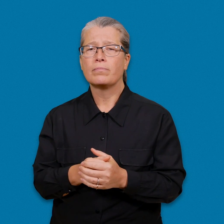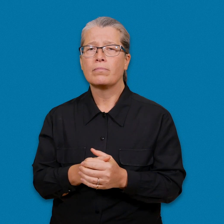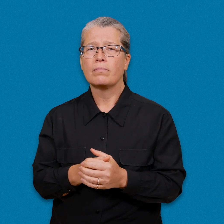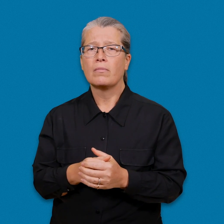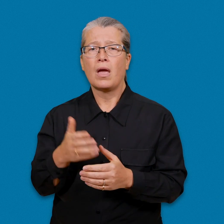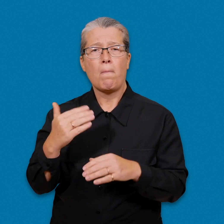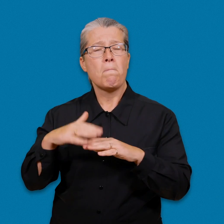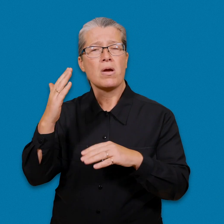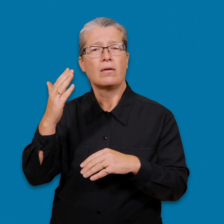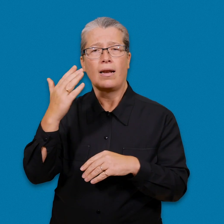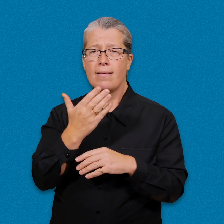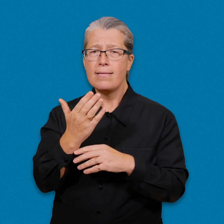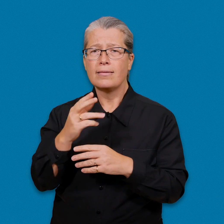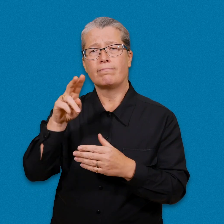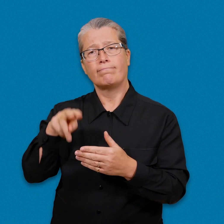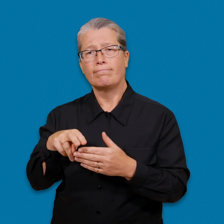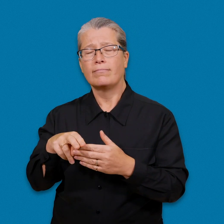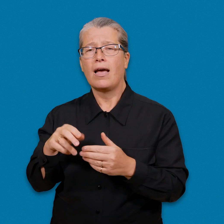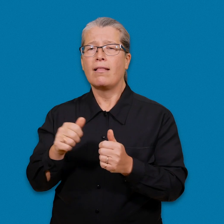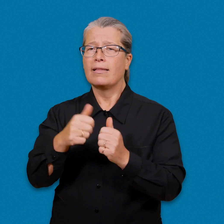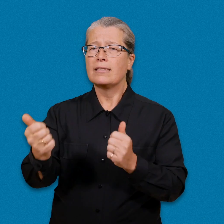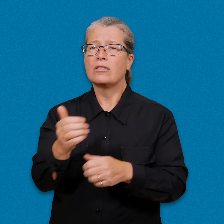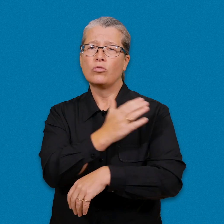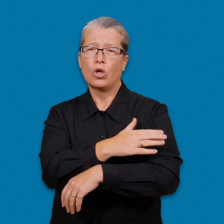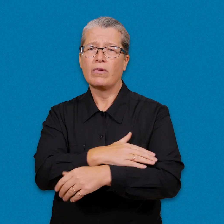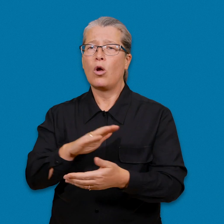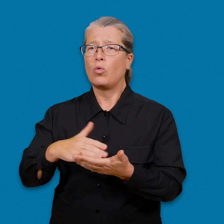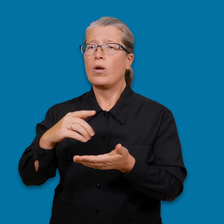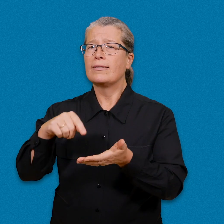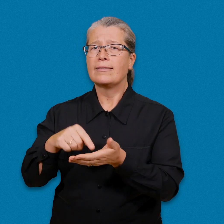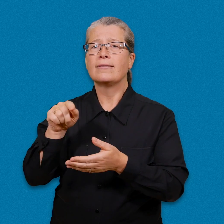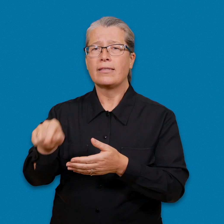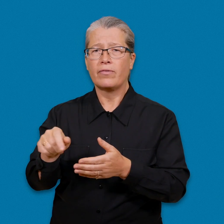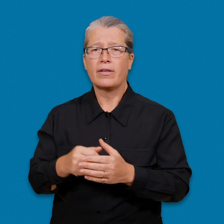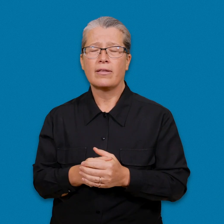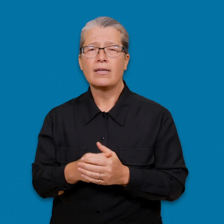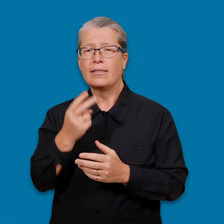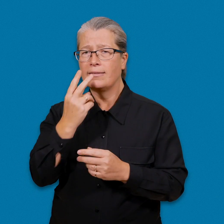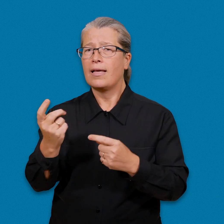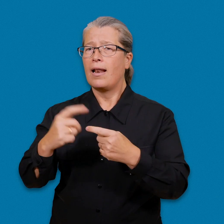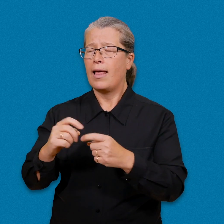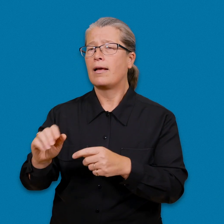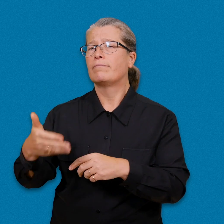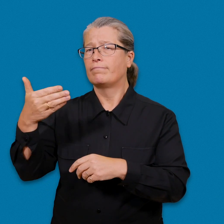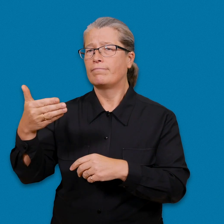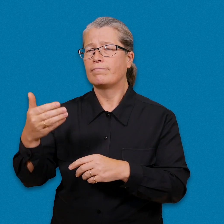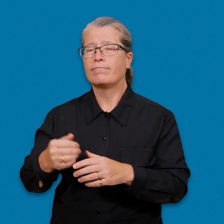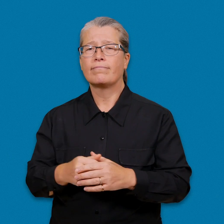tidsbokning. Läs mer om distansservicen vid centret för tolktjänst för personer med funktionsnedsättning på länken.